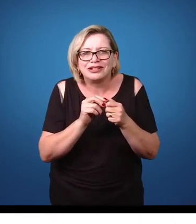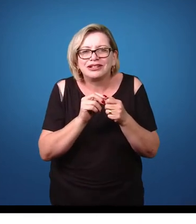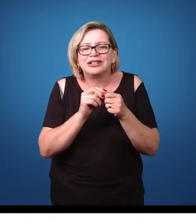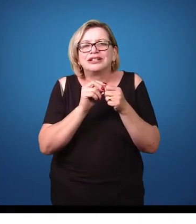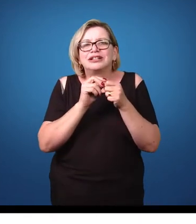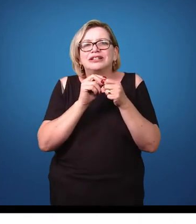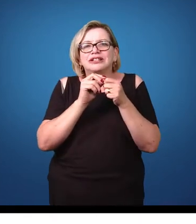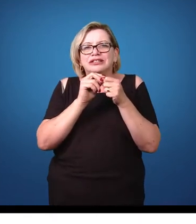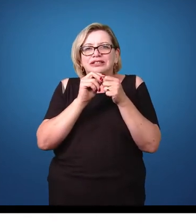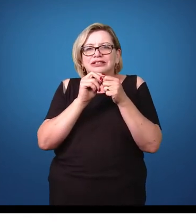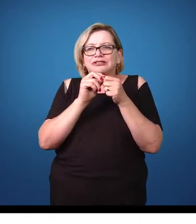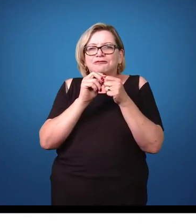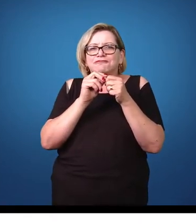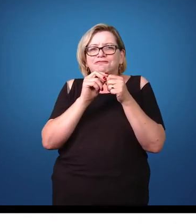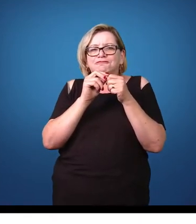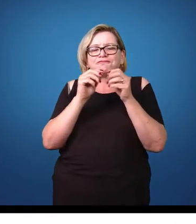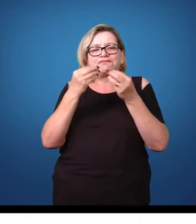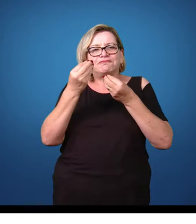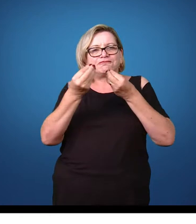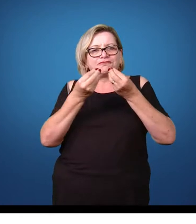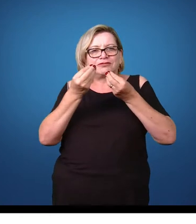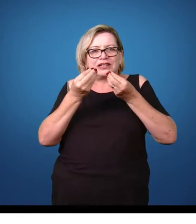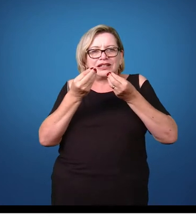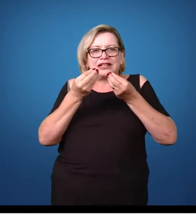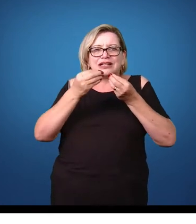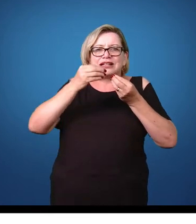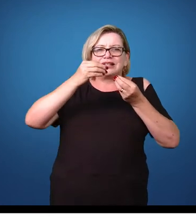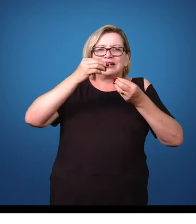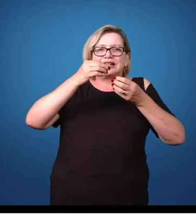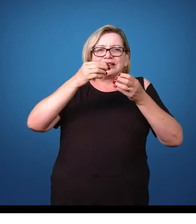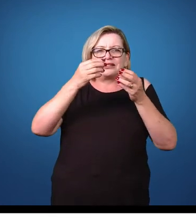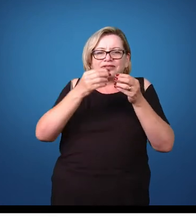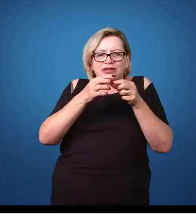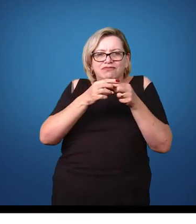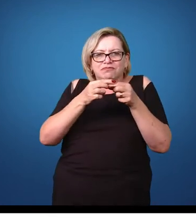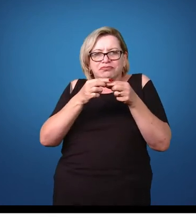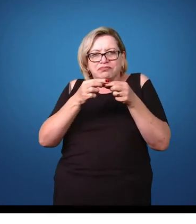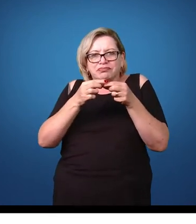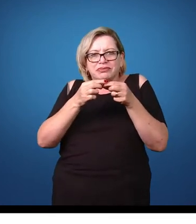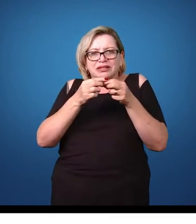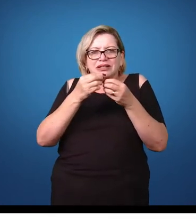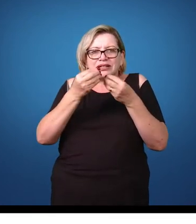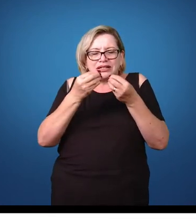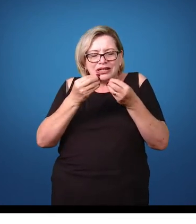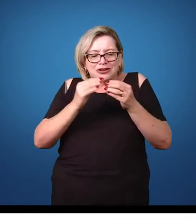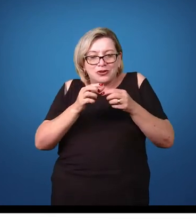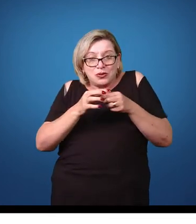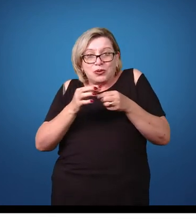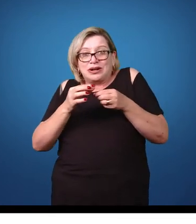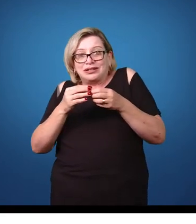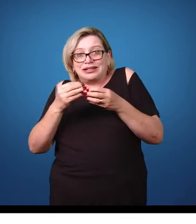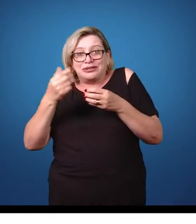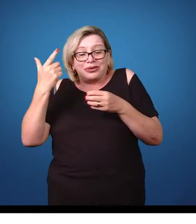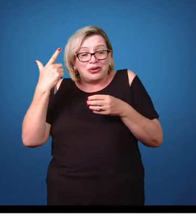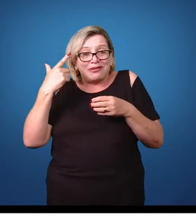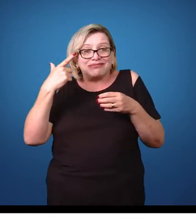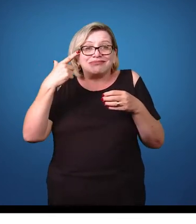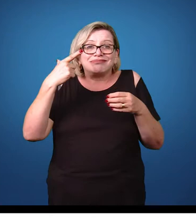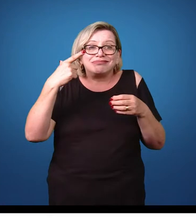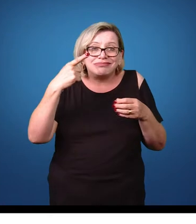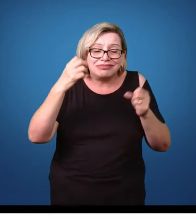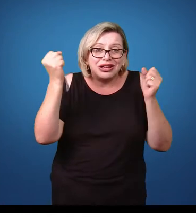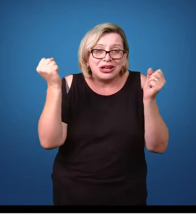uma forma de ninfa e depois vai se desenvolvendo numa forma adulta,